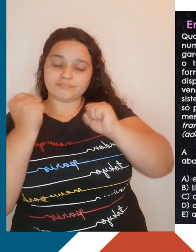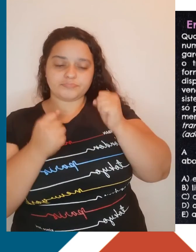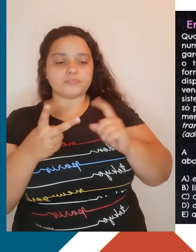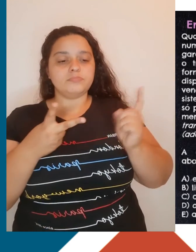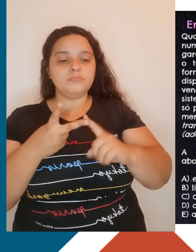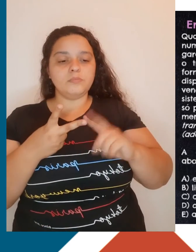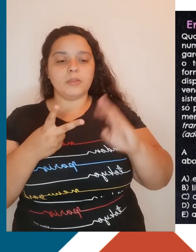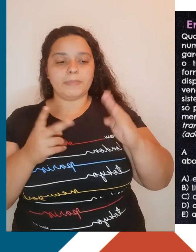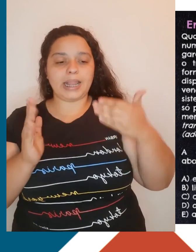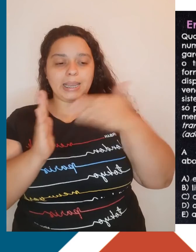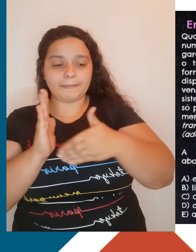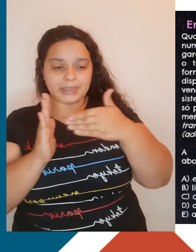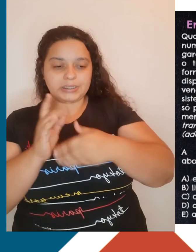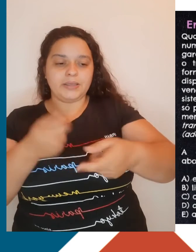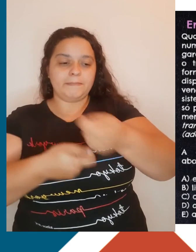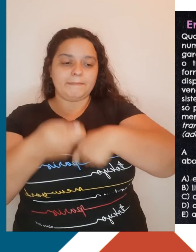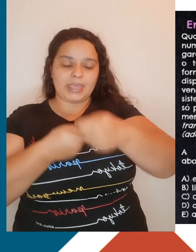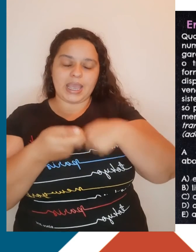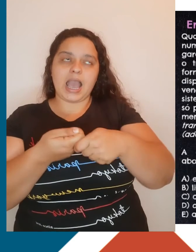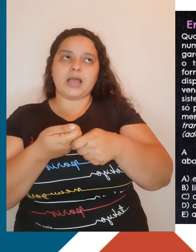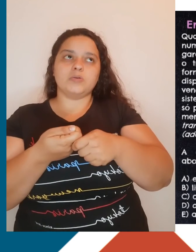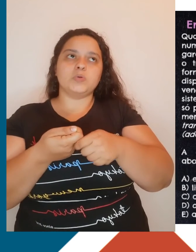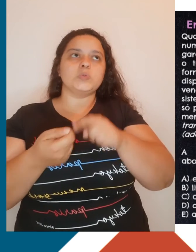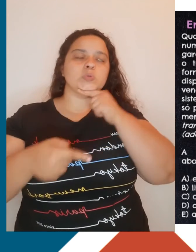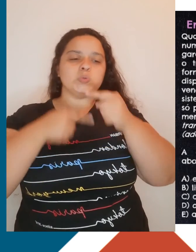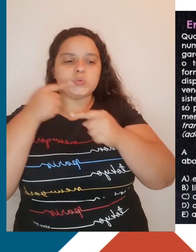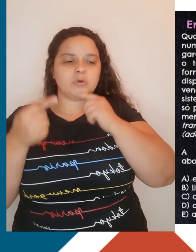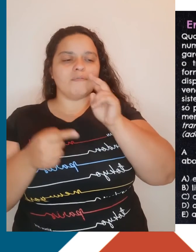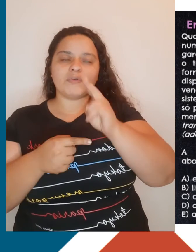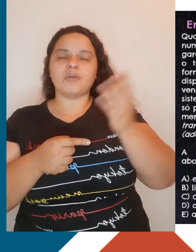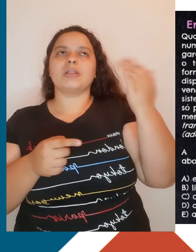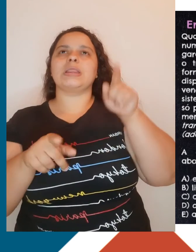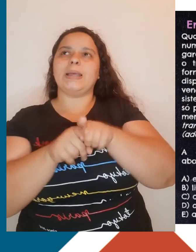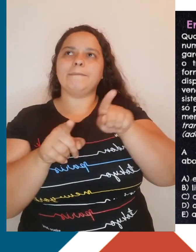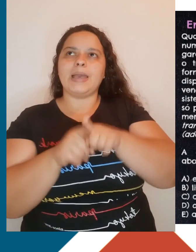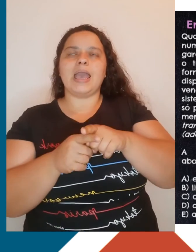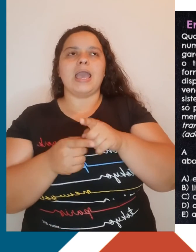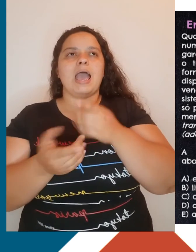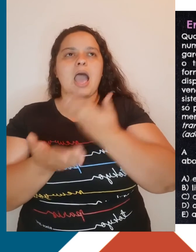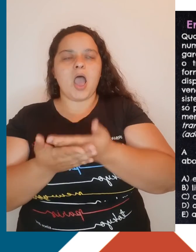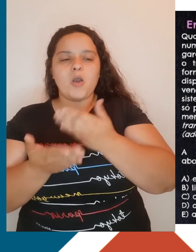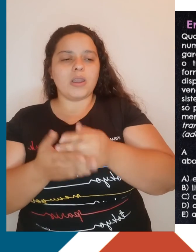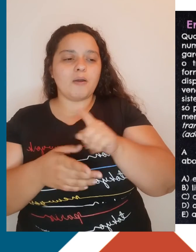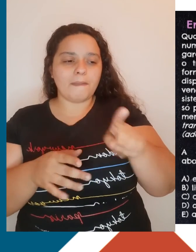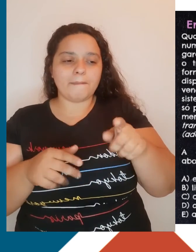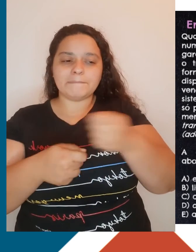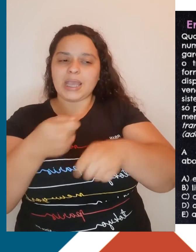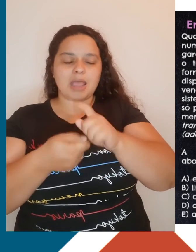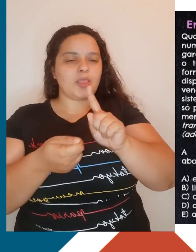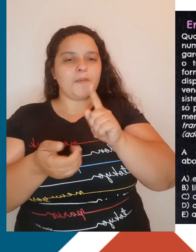Limitação do mercado como meio de especulação. Também vimos na aula que o mercado não se limitou, ele se